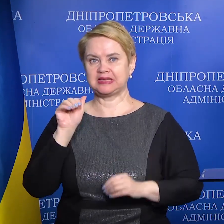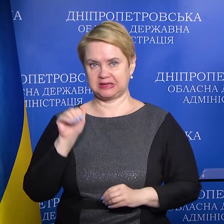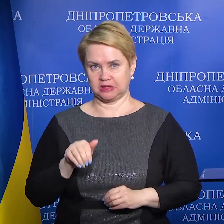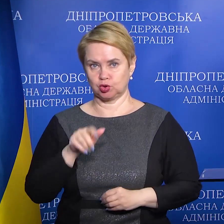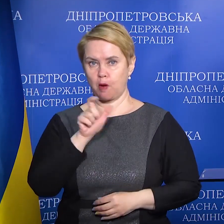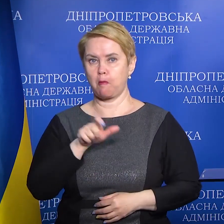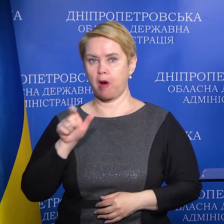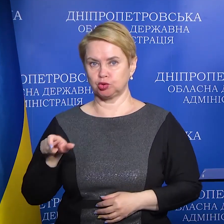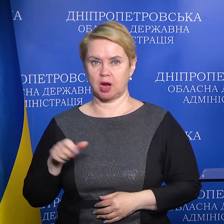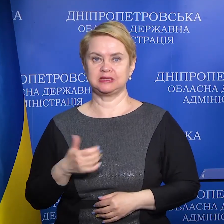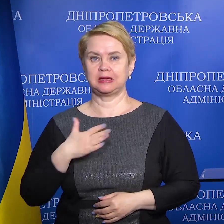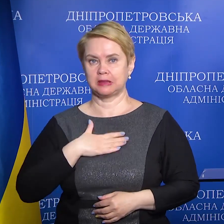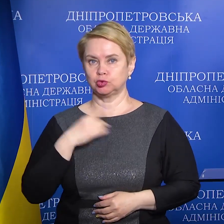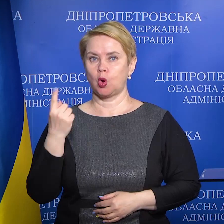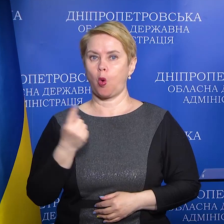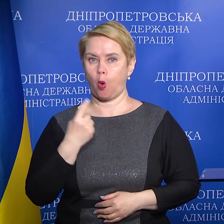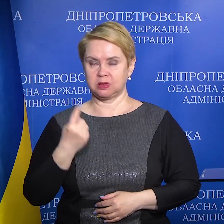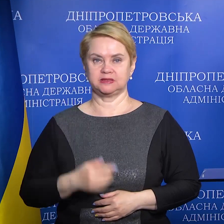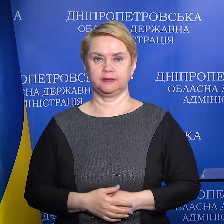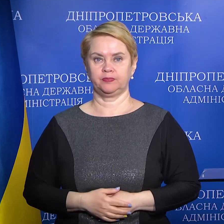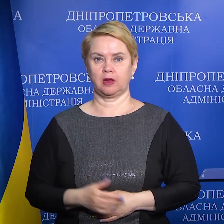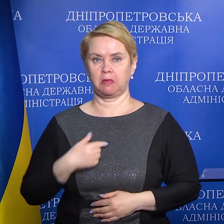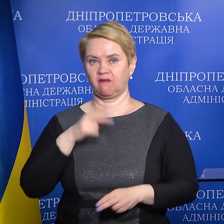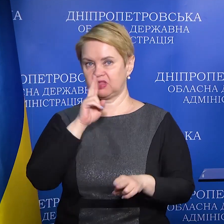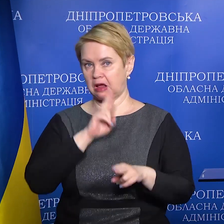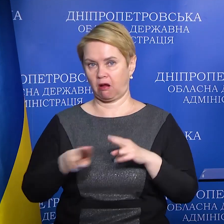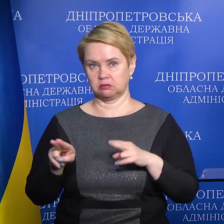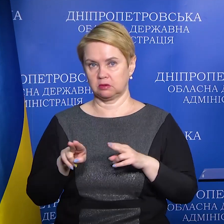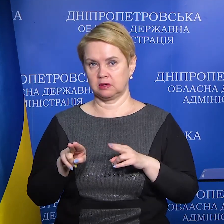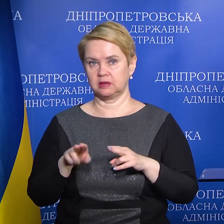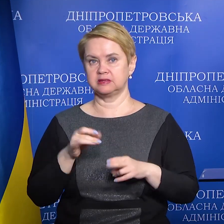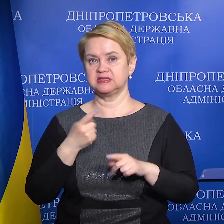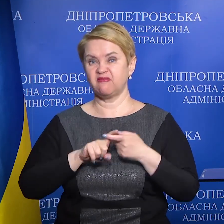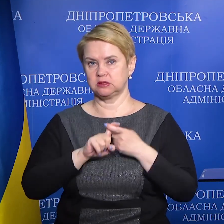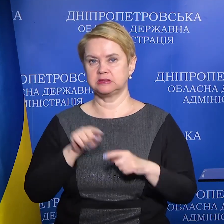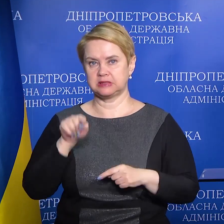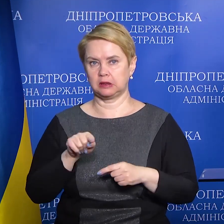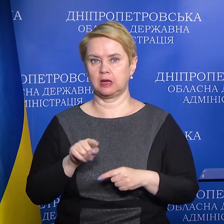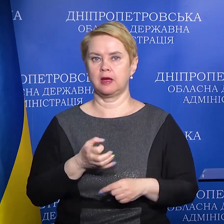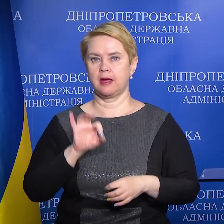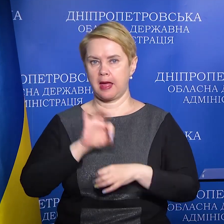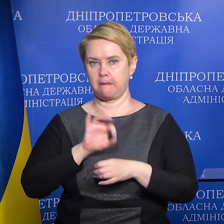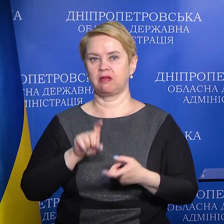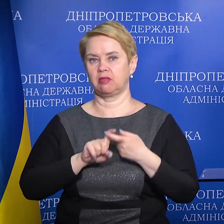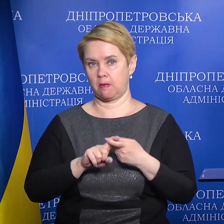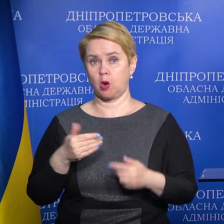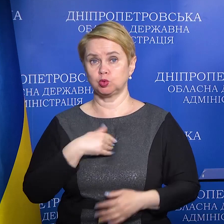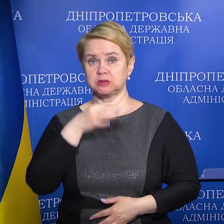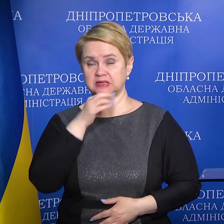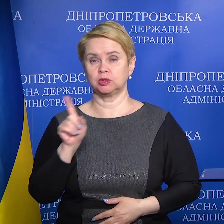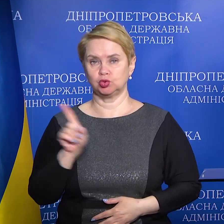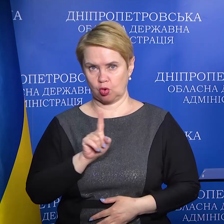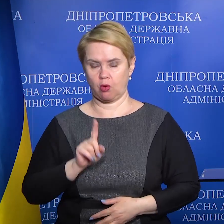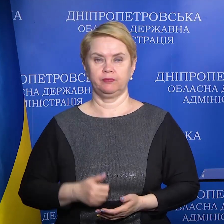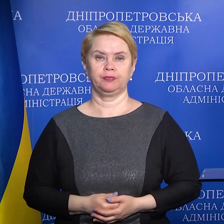мешканців нашої області ми втратили у зв'язку з цією епідемією. Хочу сказати,